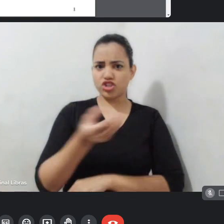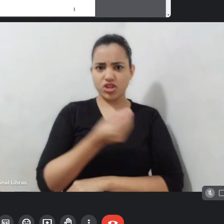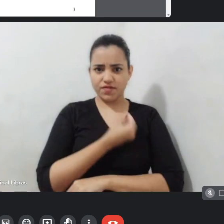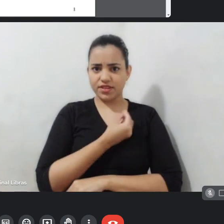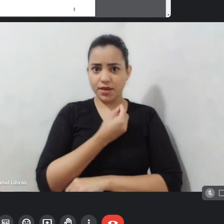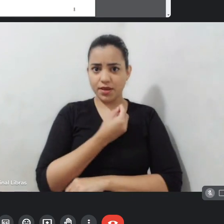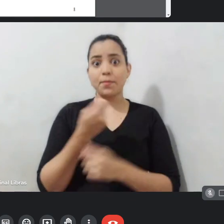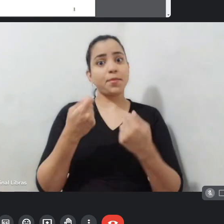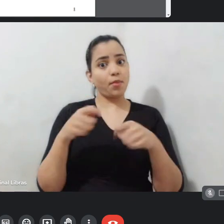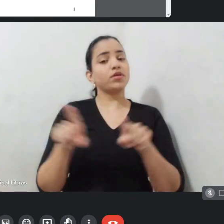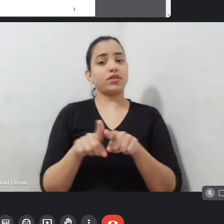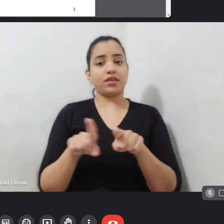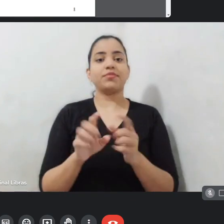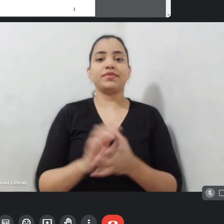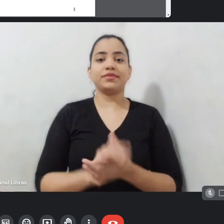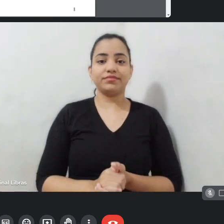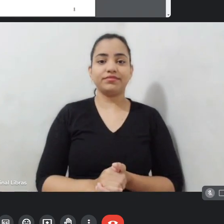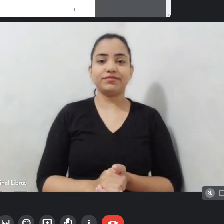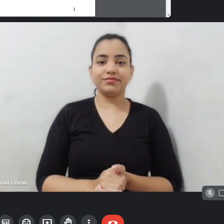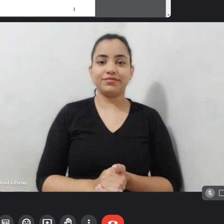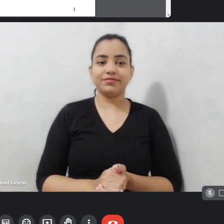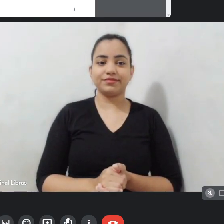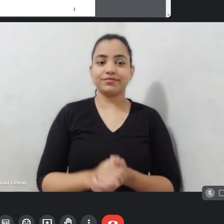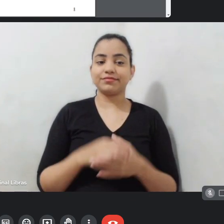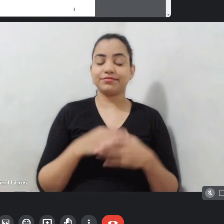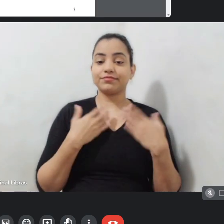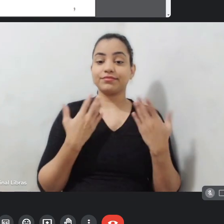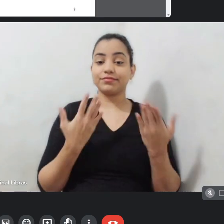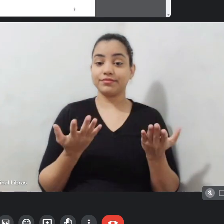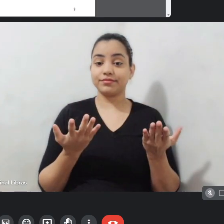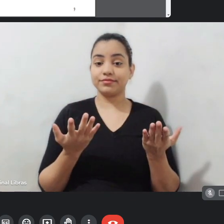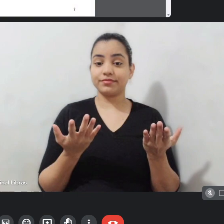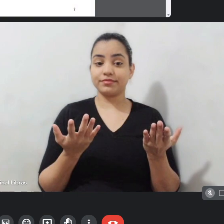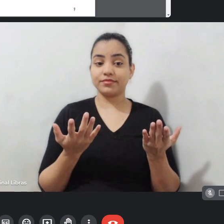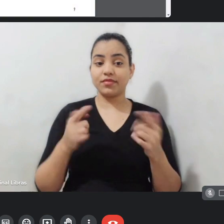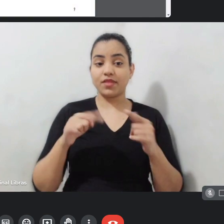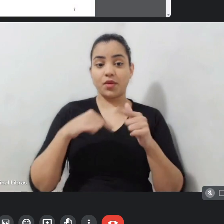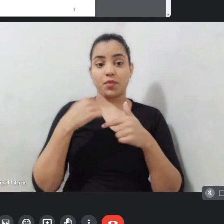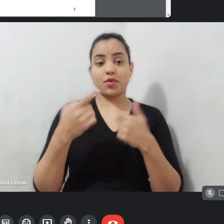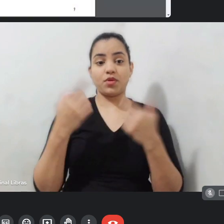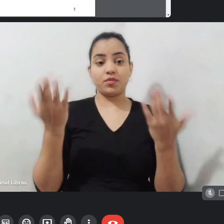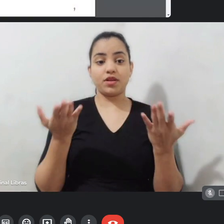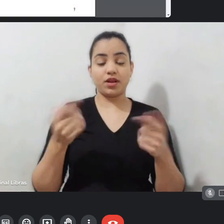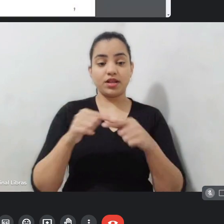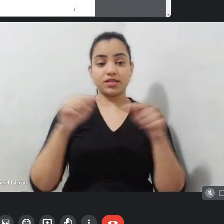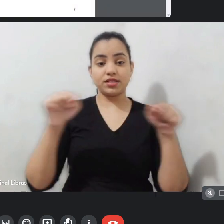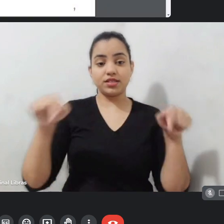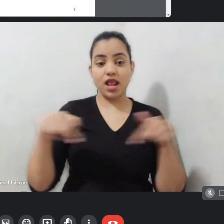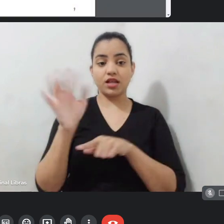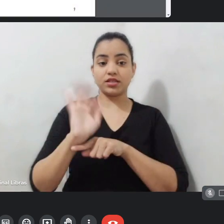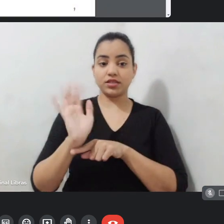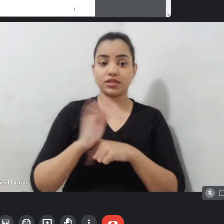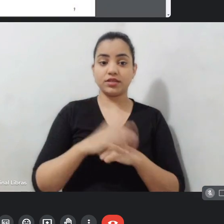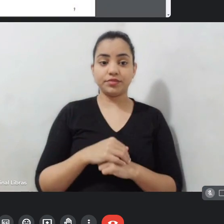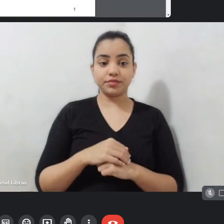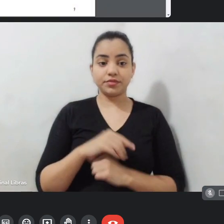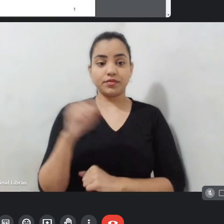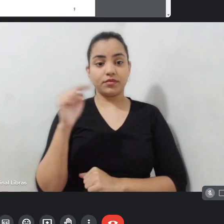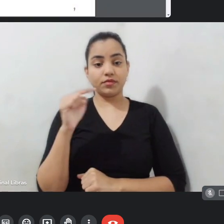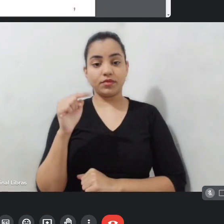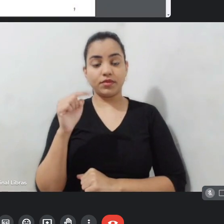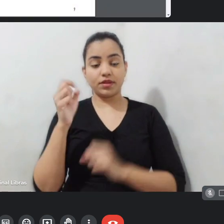caminho daqui, tá bom? E aí, vamos para o próximo, que é sala de cinema. Esse inciso aí da sala de cinema